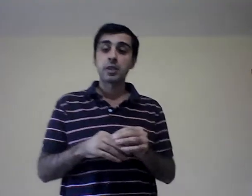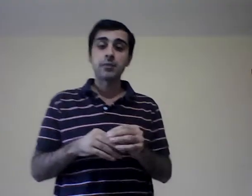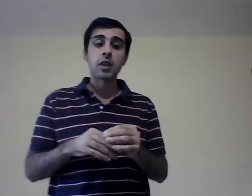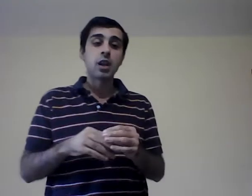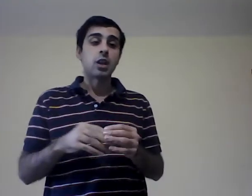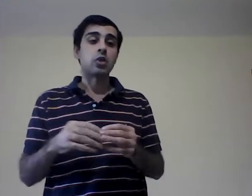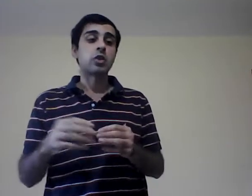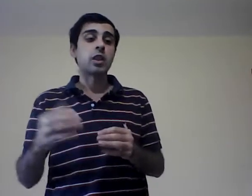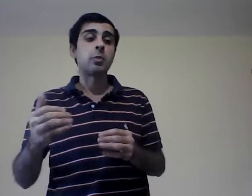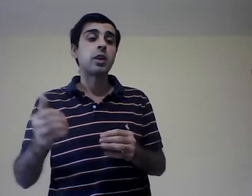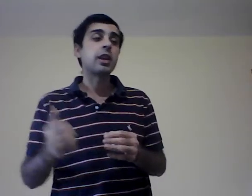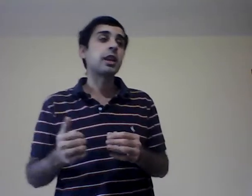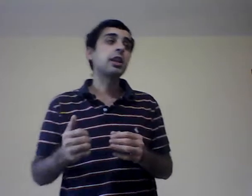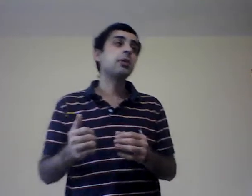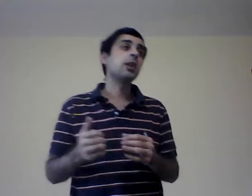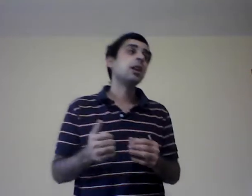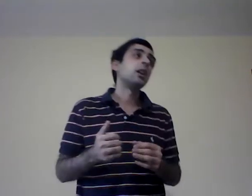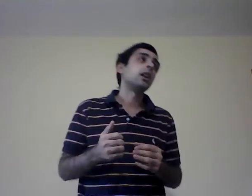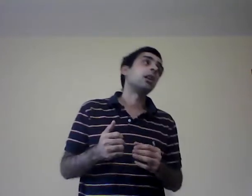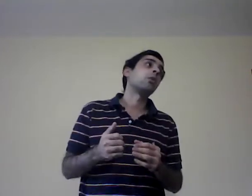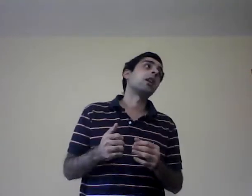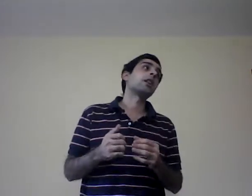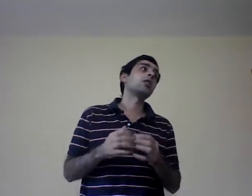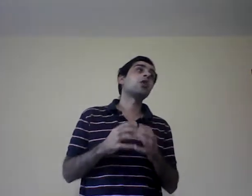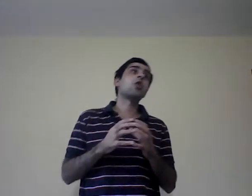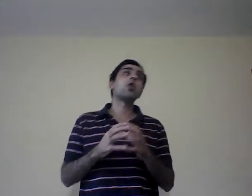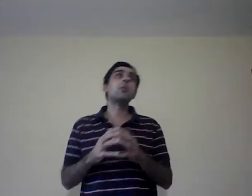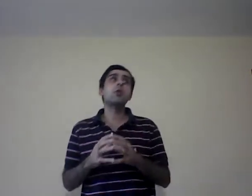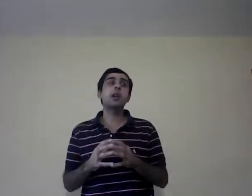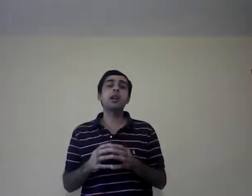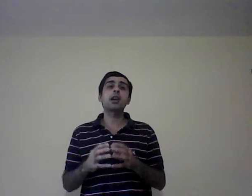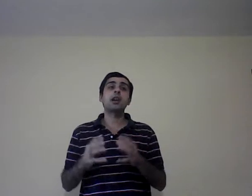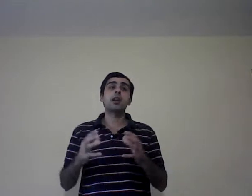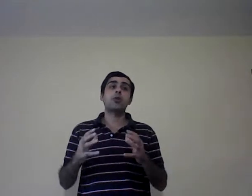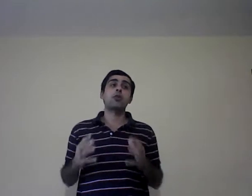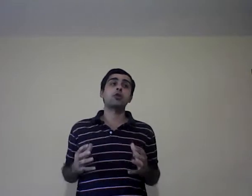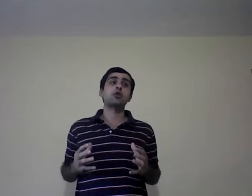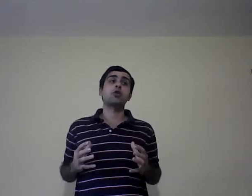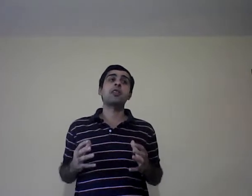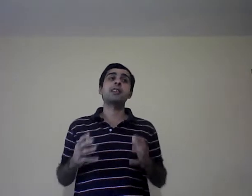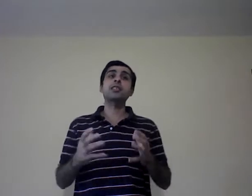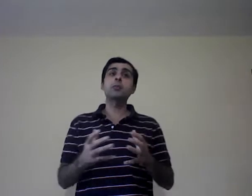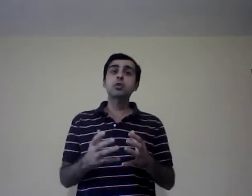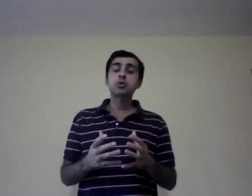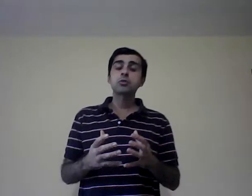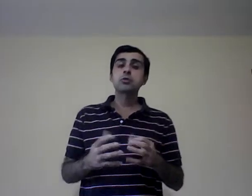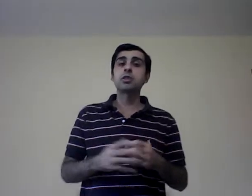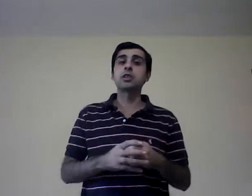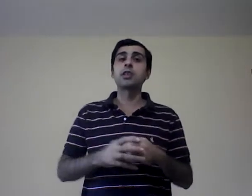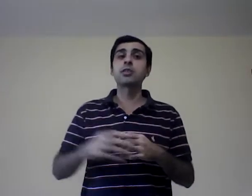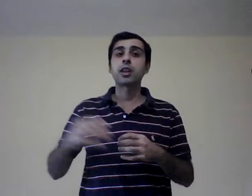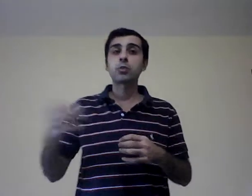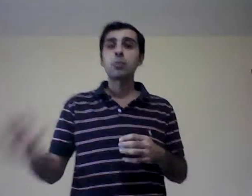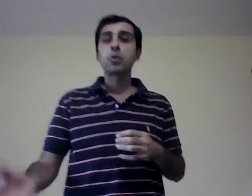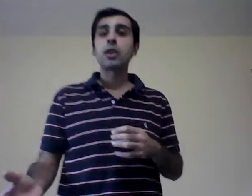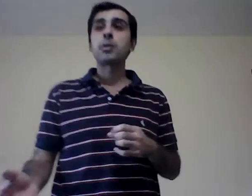Entonces después describe el cuadernillo como que nosotros nacemos y interactuamos con la primera